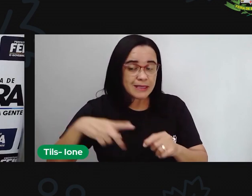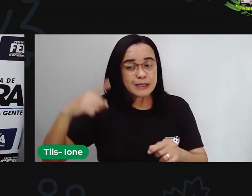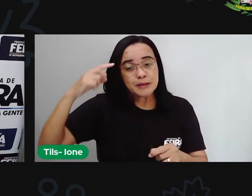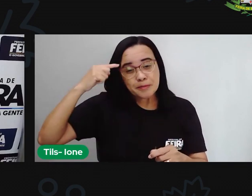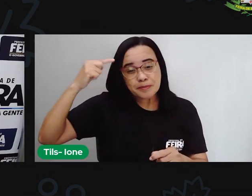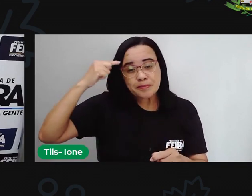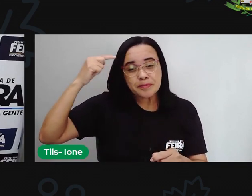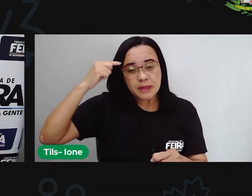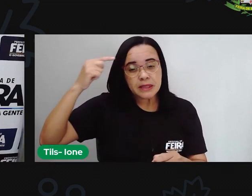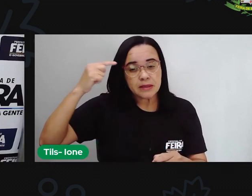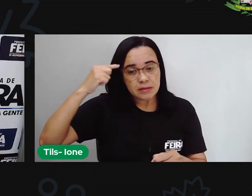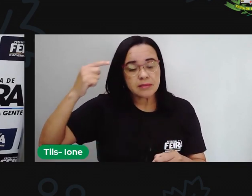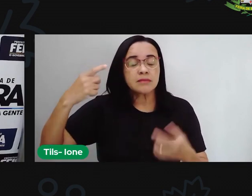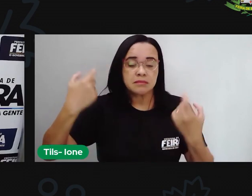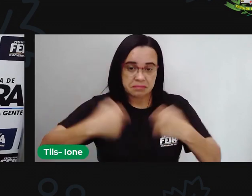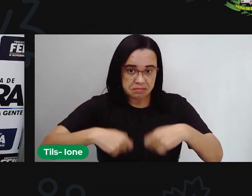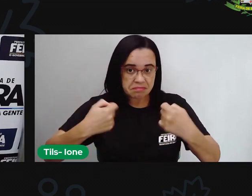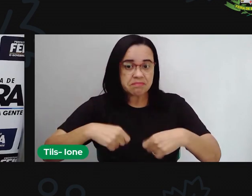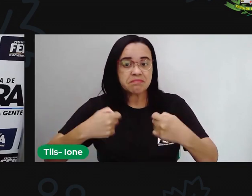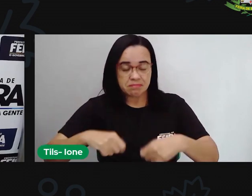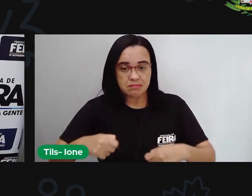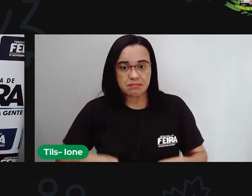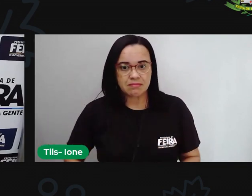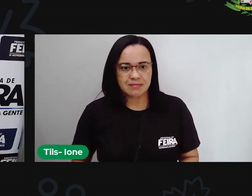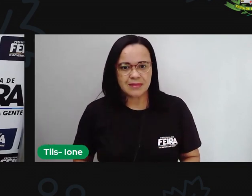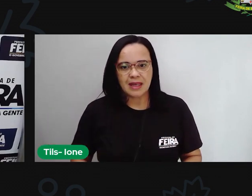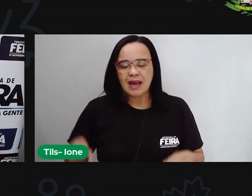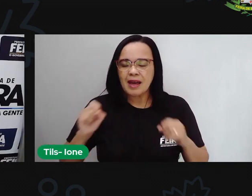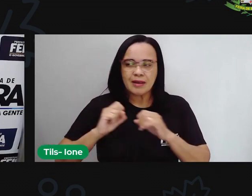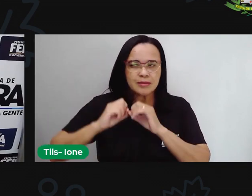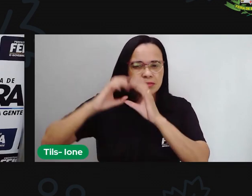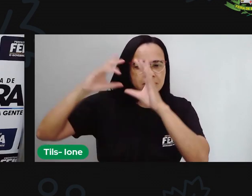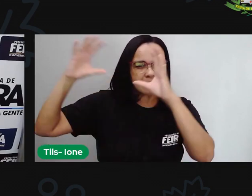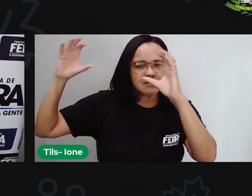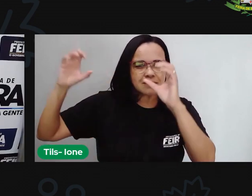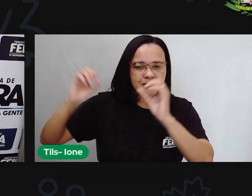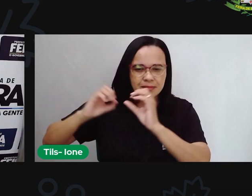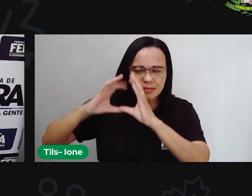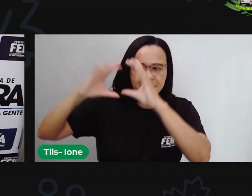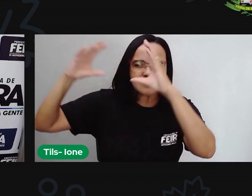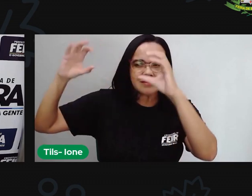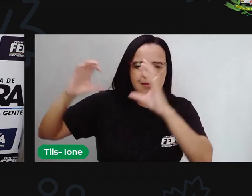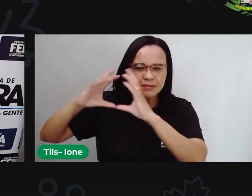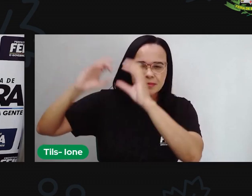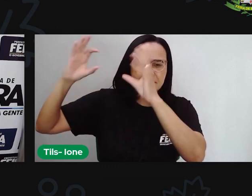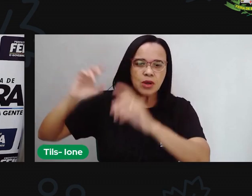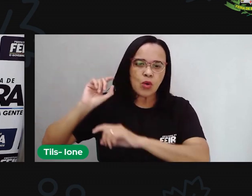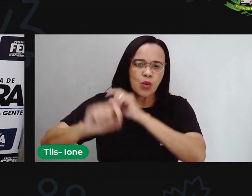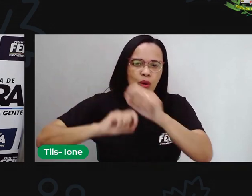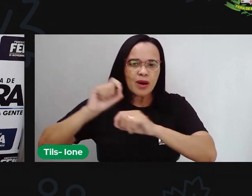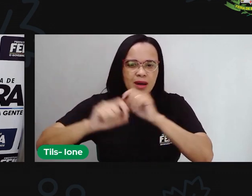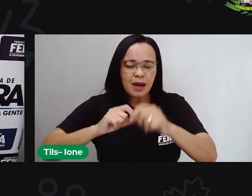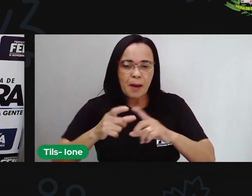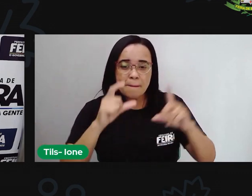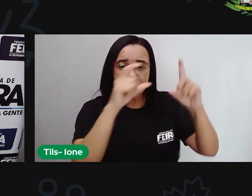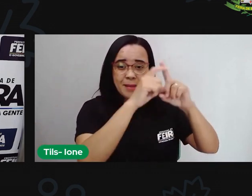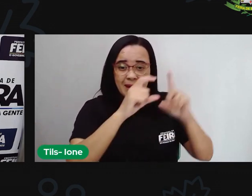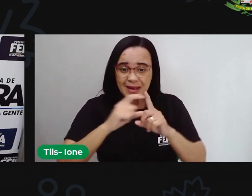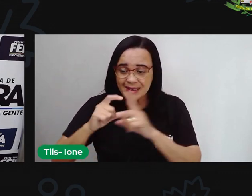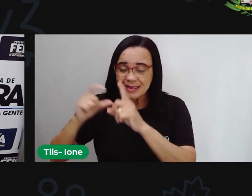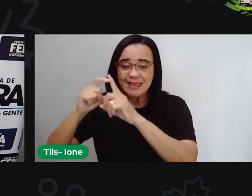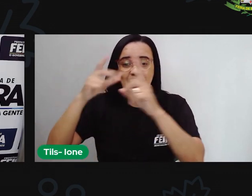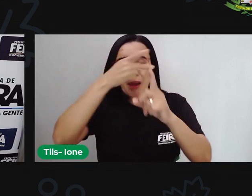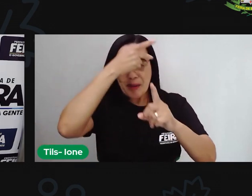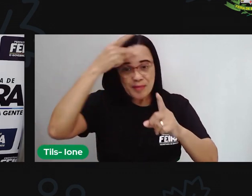é além de toda a fantasia explorada através das palavras que foram colocadas pelas autoras do